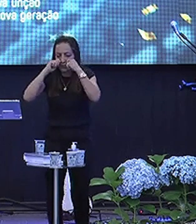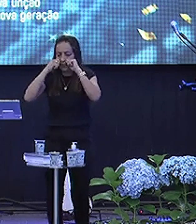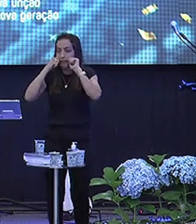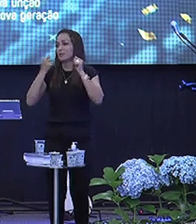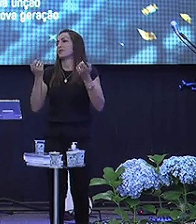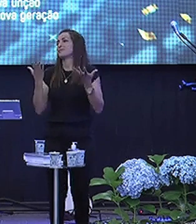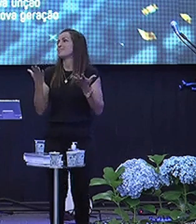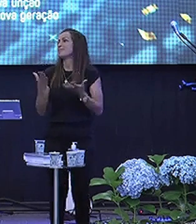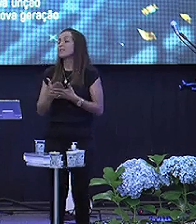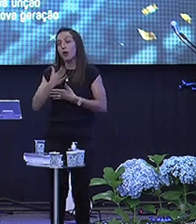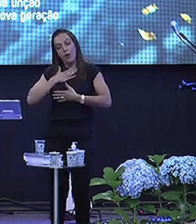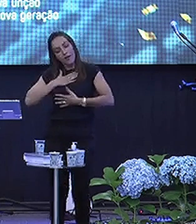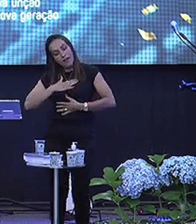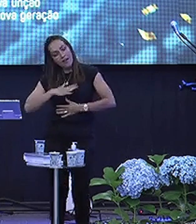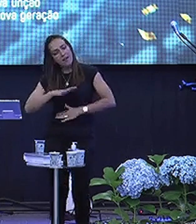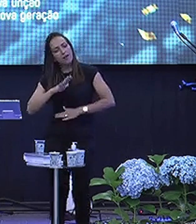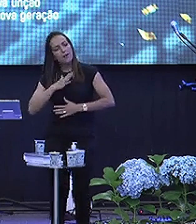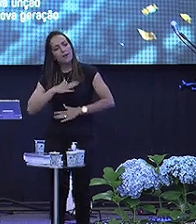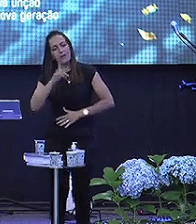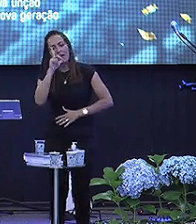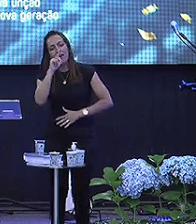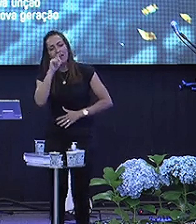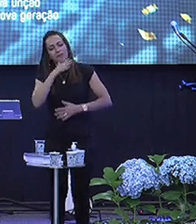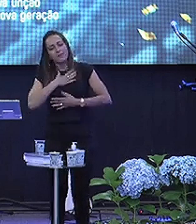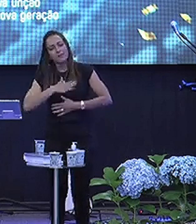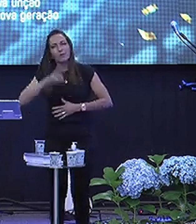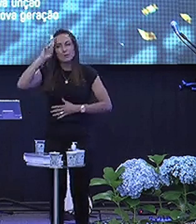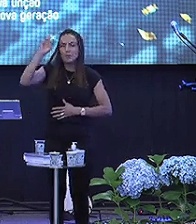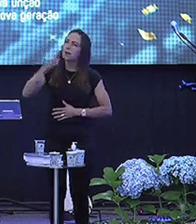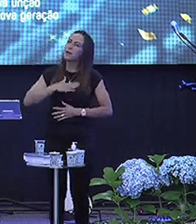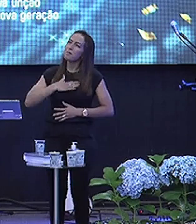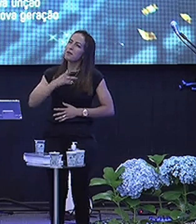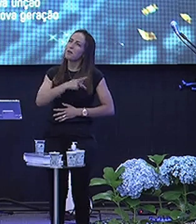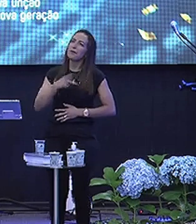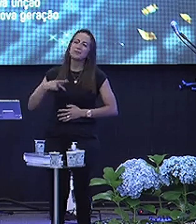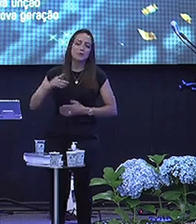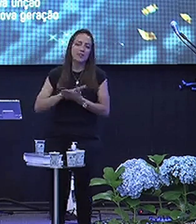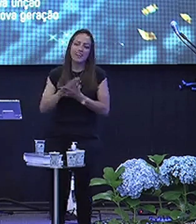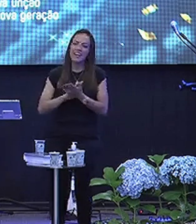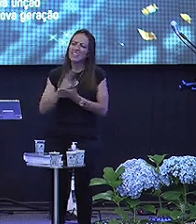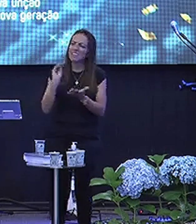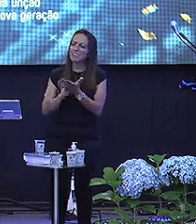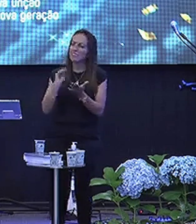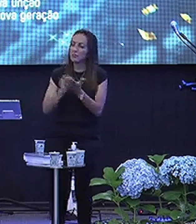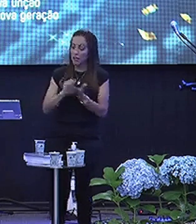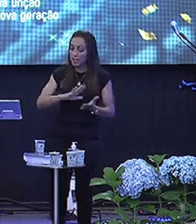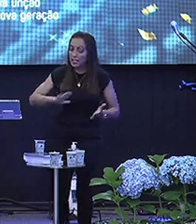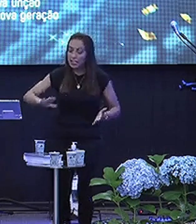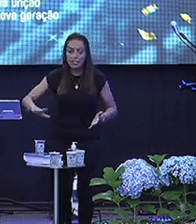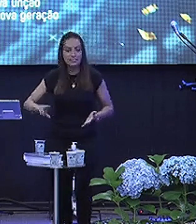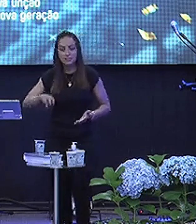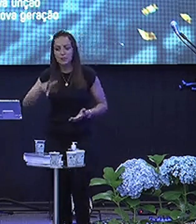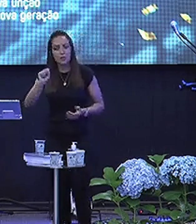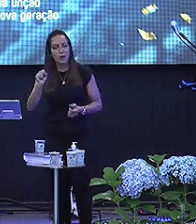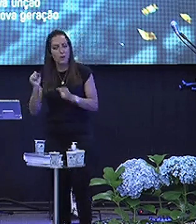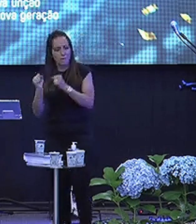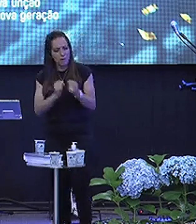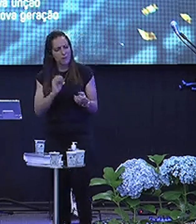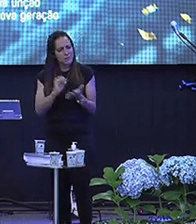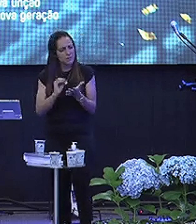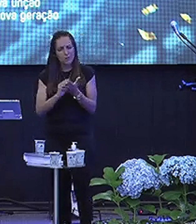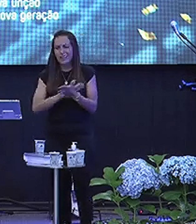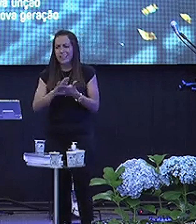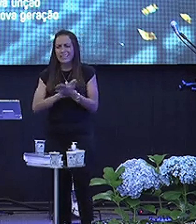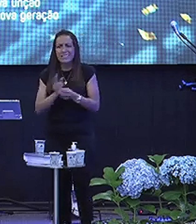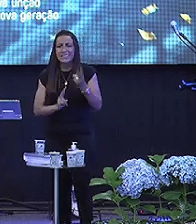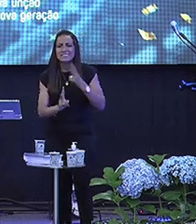Águas Águas tranquilas O senhor é meu pastor Nada me faltará A época de criança Não pode faltar nada A criança está